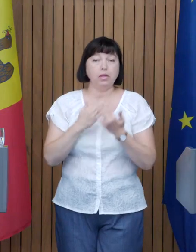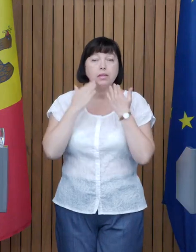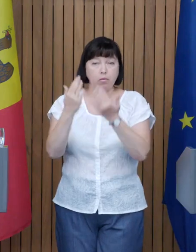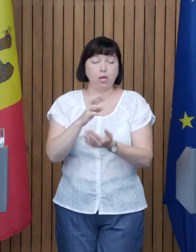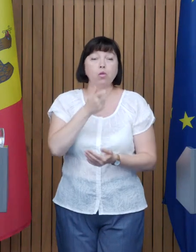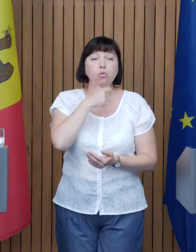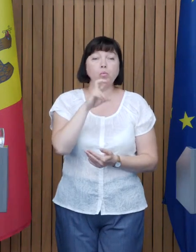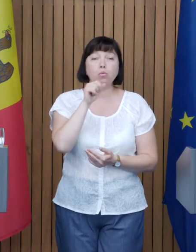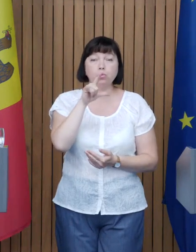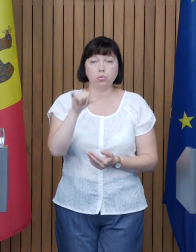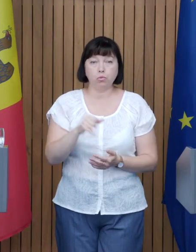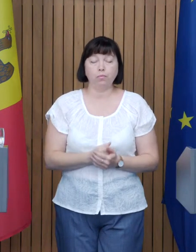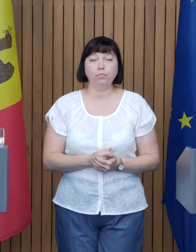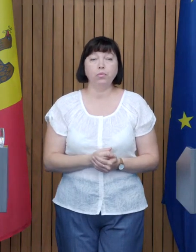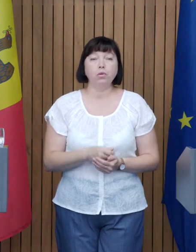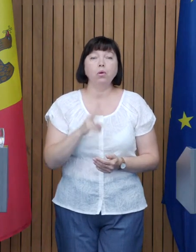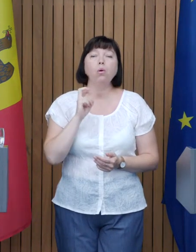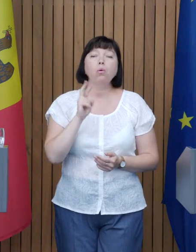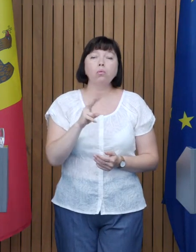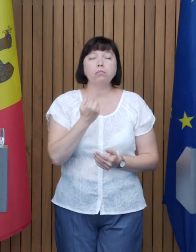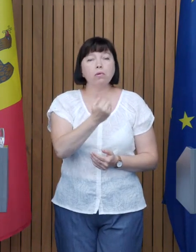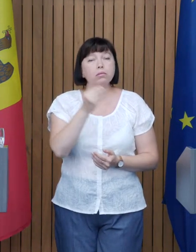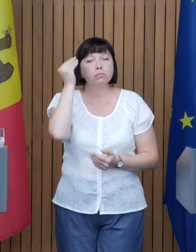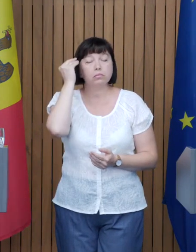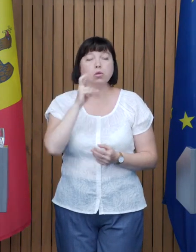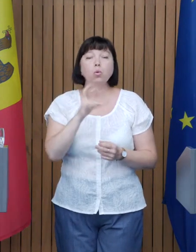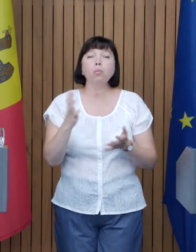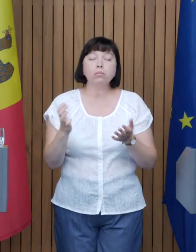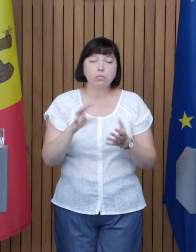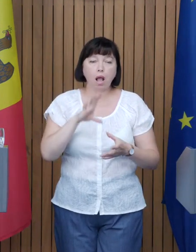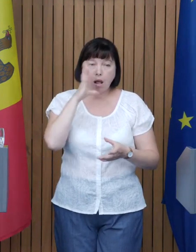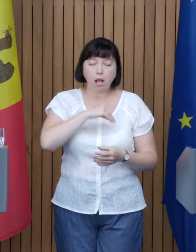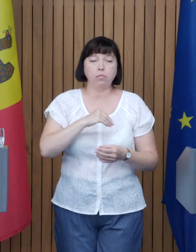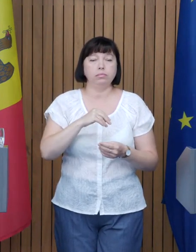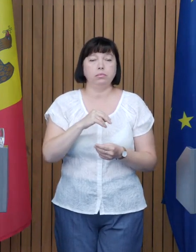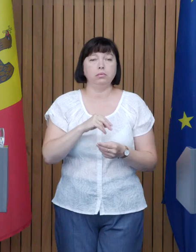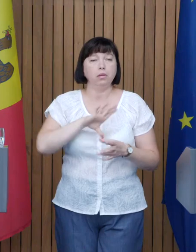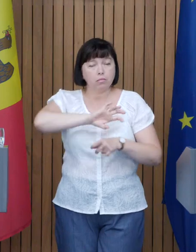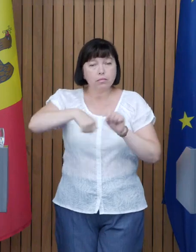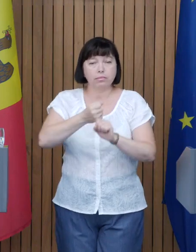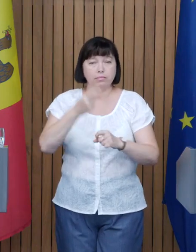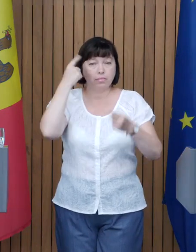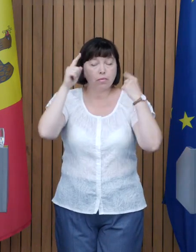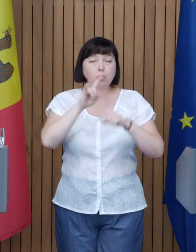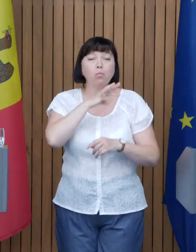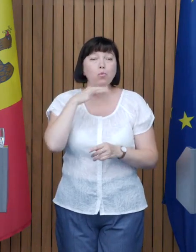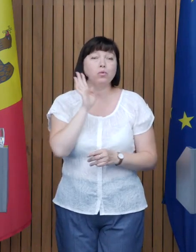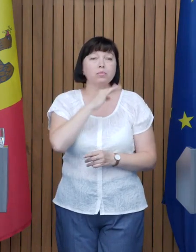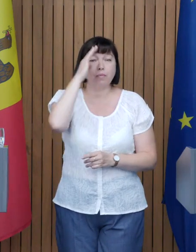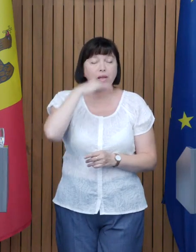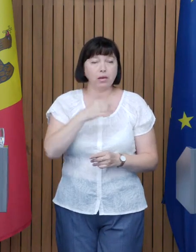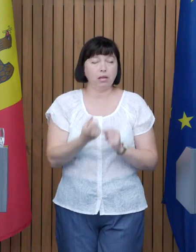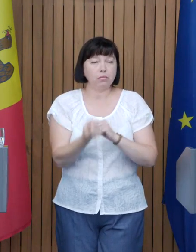domnul Buzu Cum să ne spuneți dumneavoastră cum reușim să combatem mita Pentru că mulți părinții